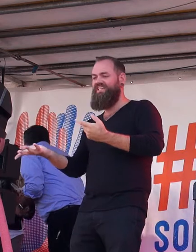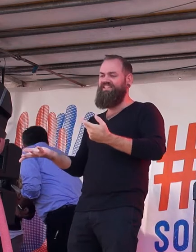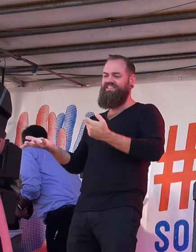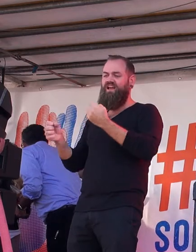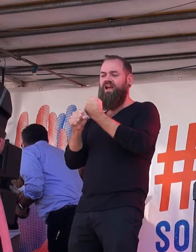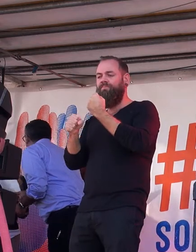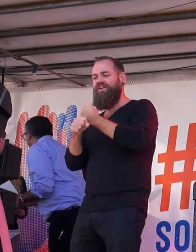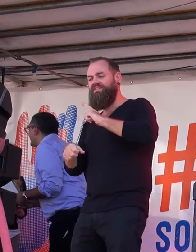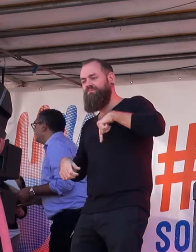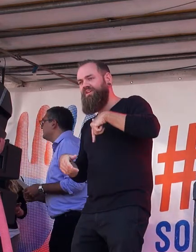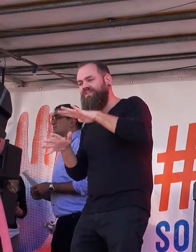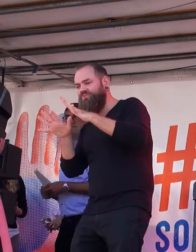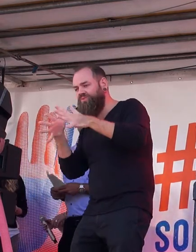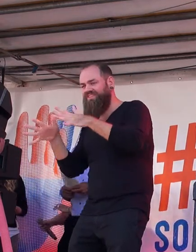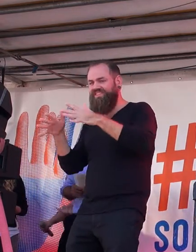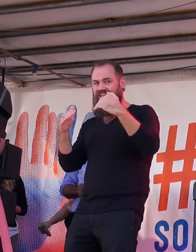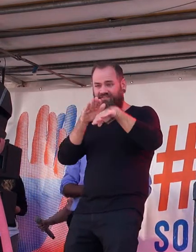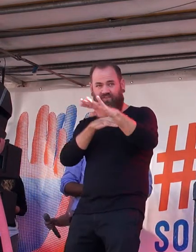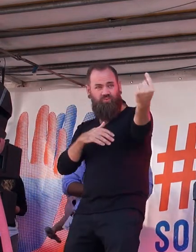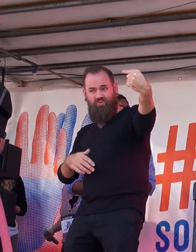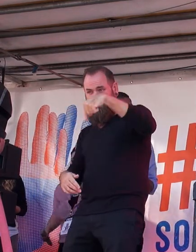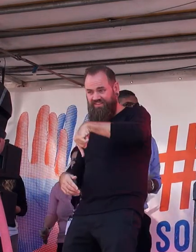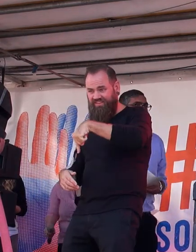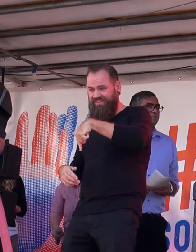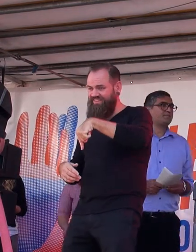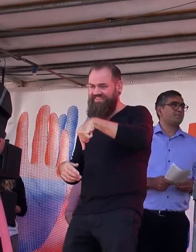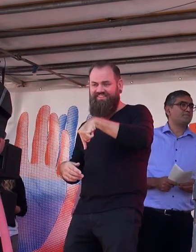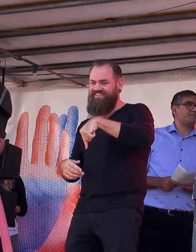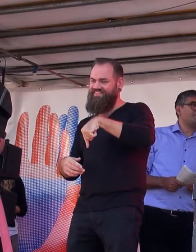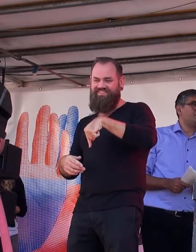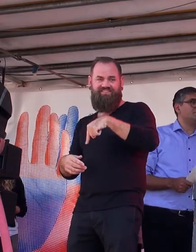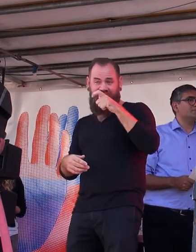soziale Sicherheit haben. Sie sind nicht dafür verantwortlich.